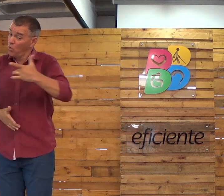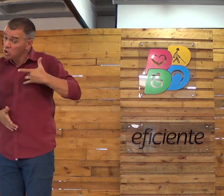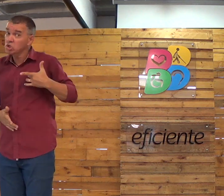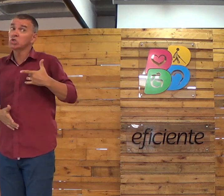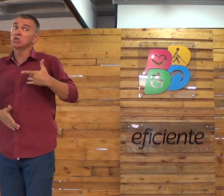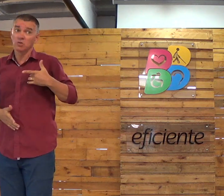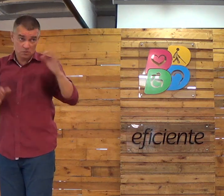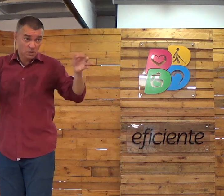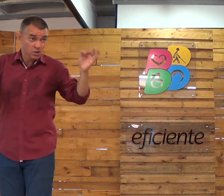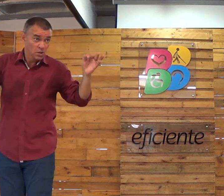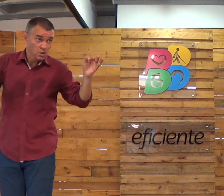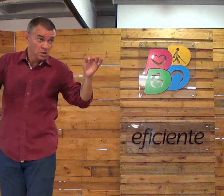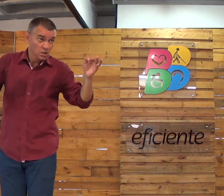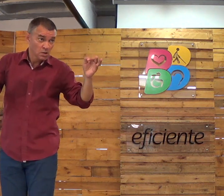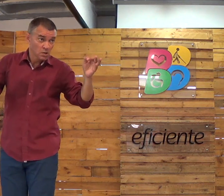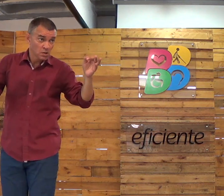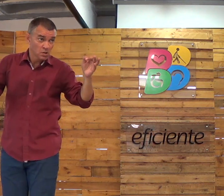Tem que comer uma coisa saudável também, né?